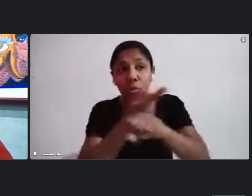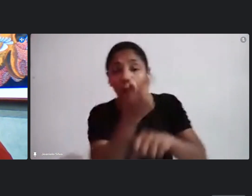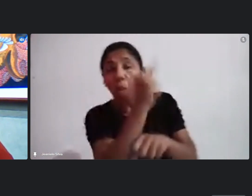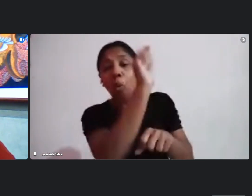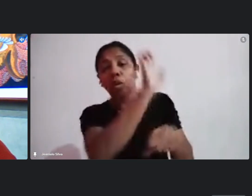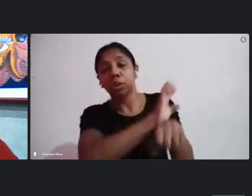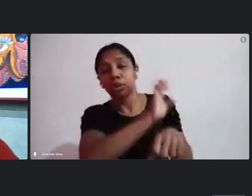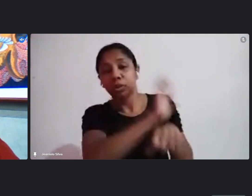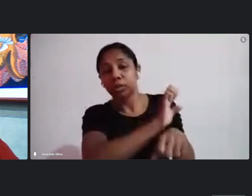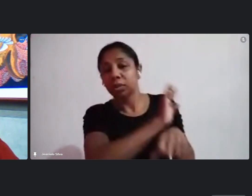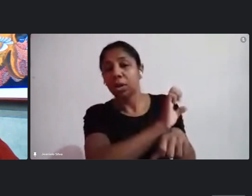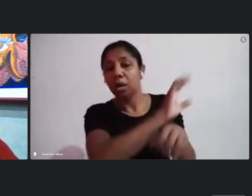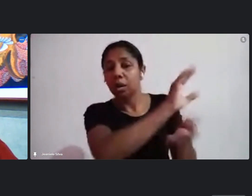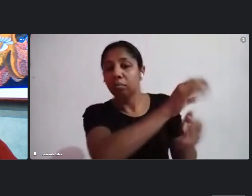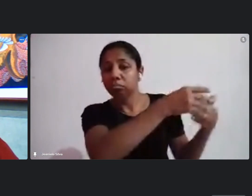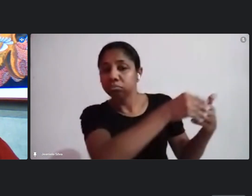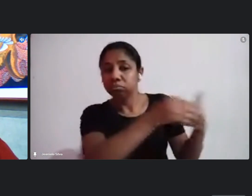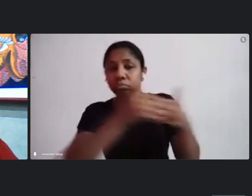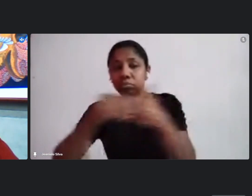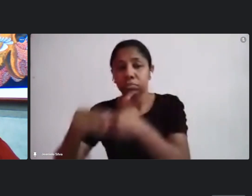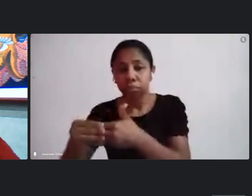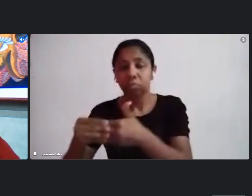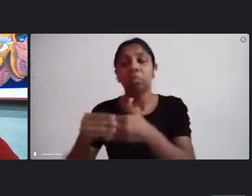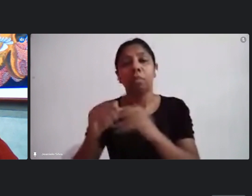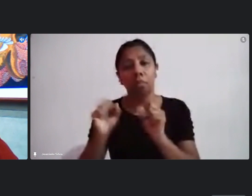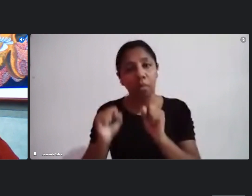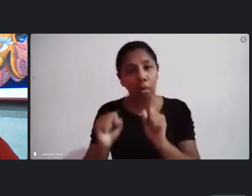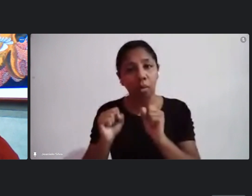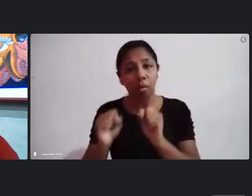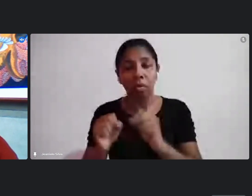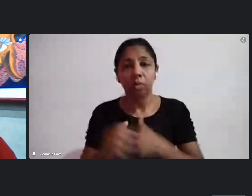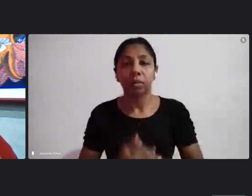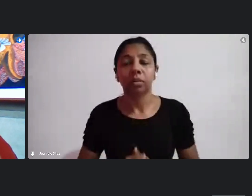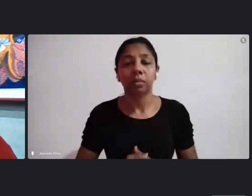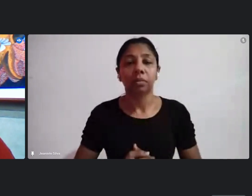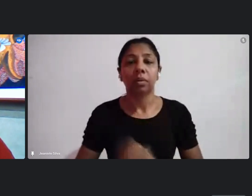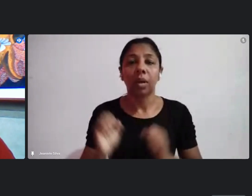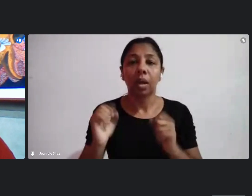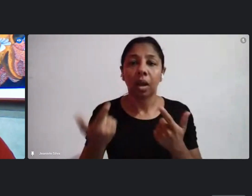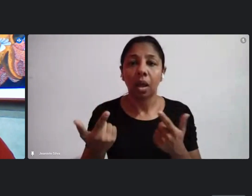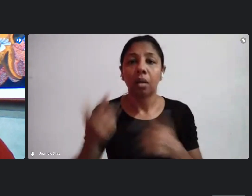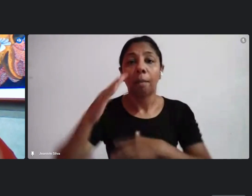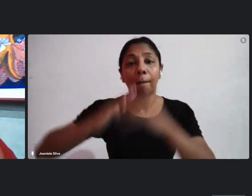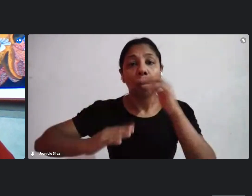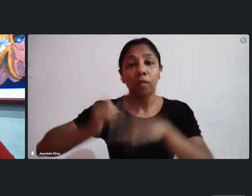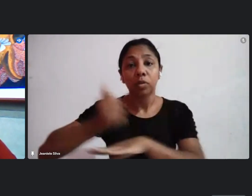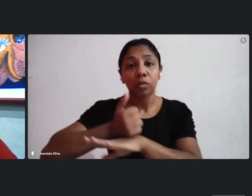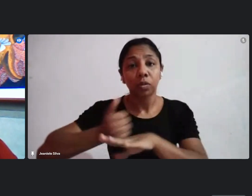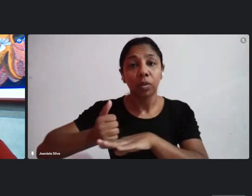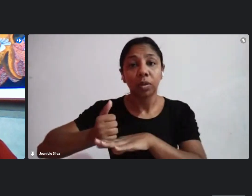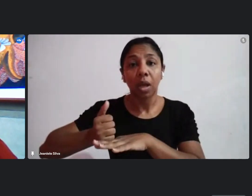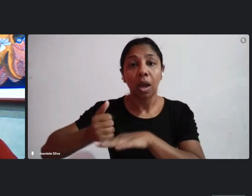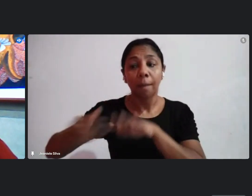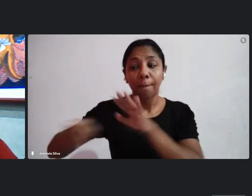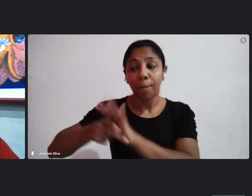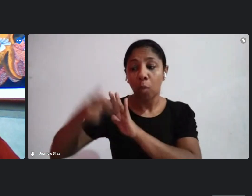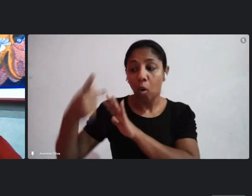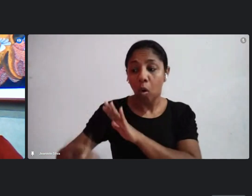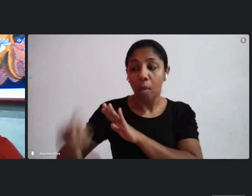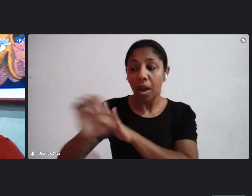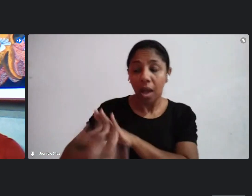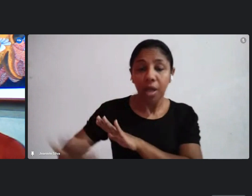isso não é um problema mas obviamente profissionais que existam na região vão pegar as pessoas da região